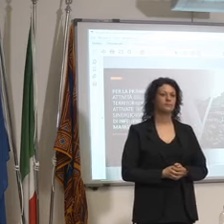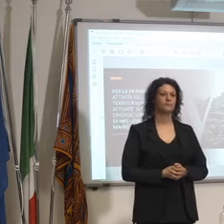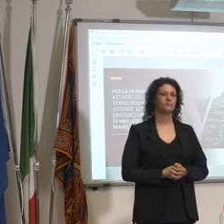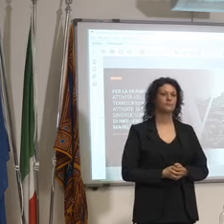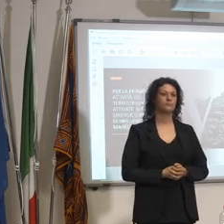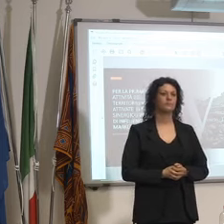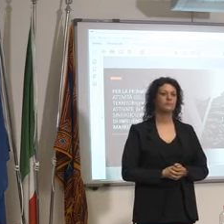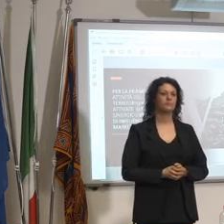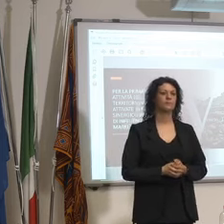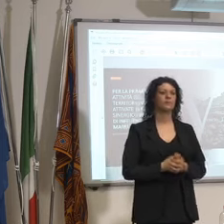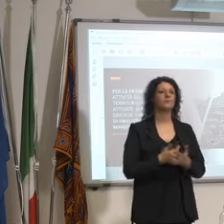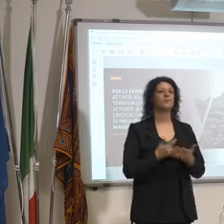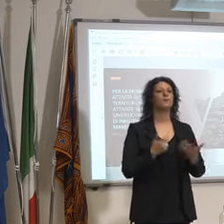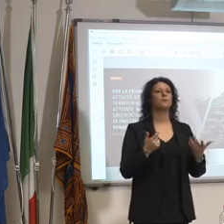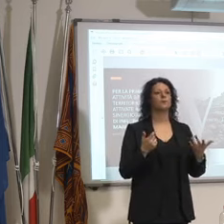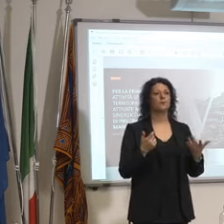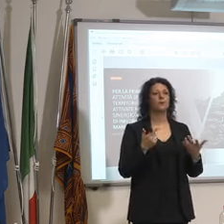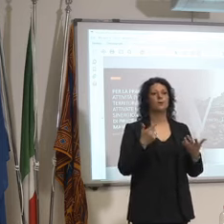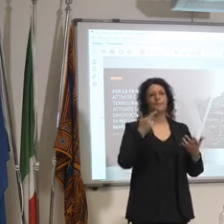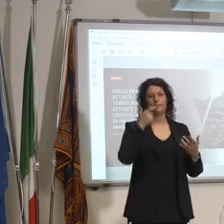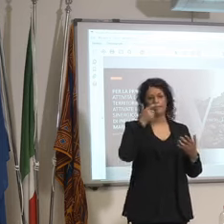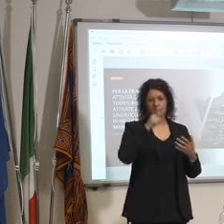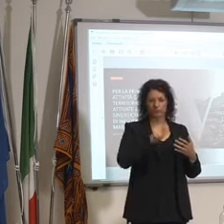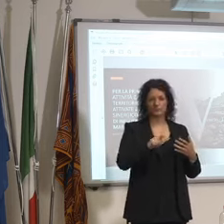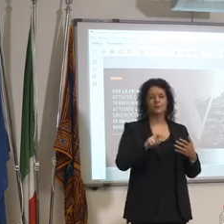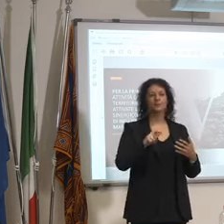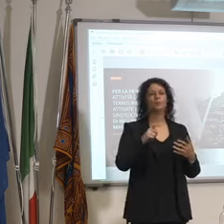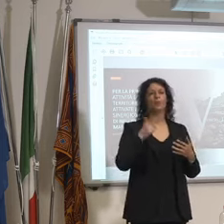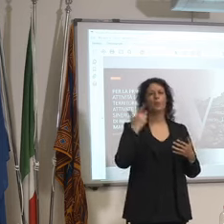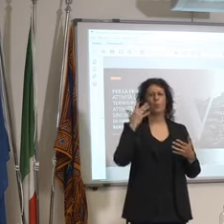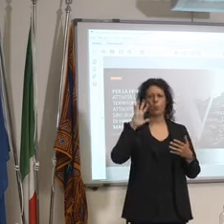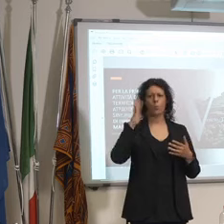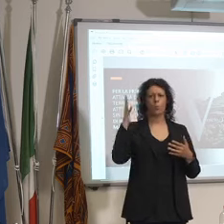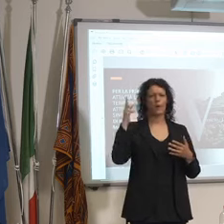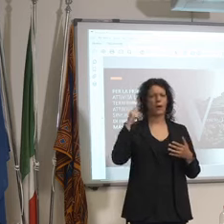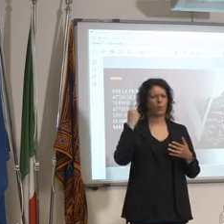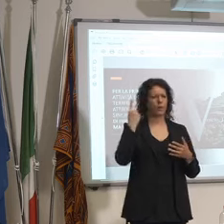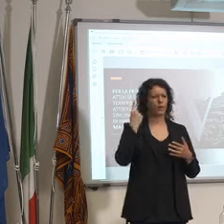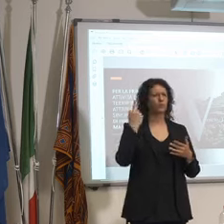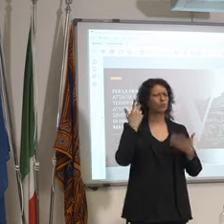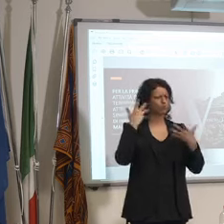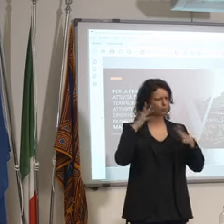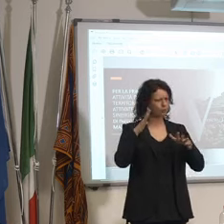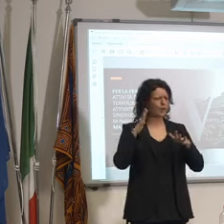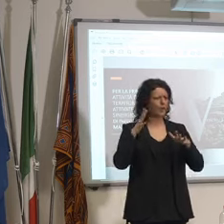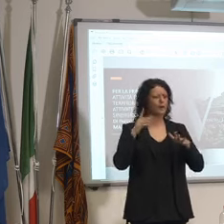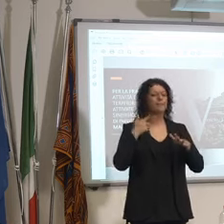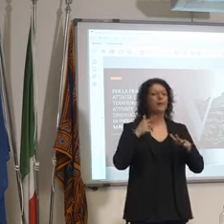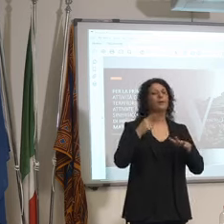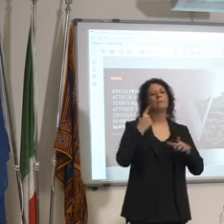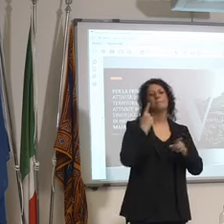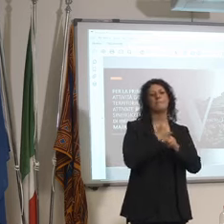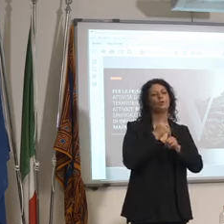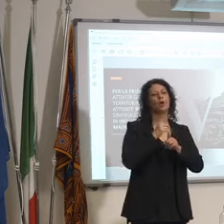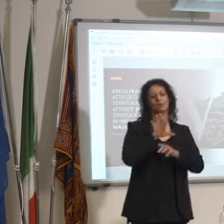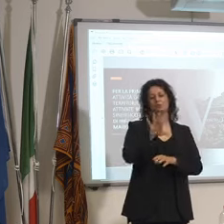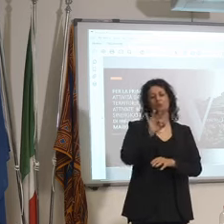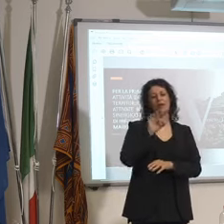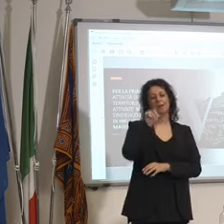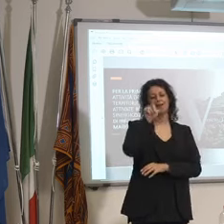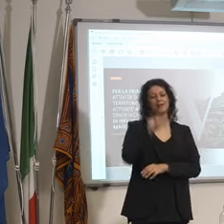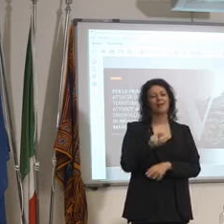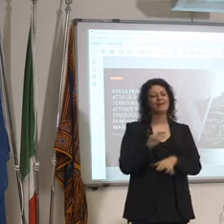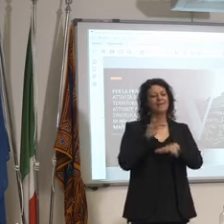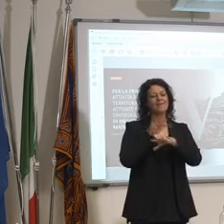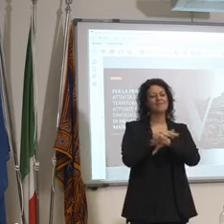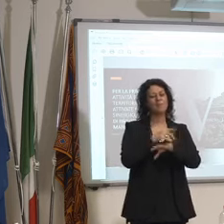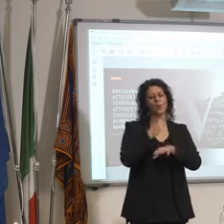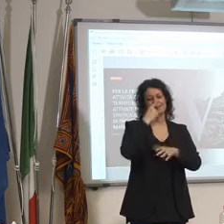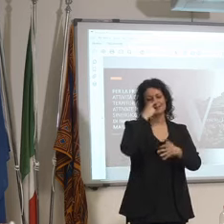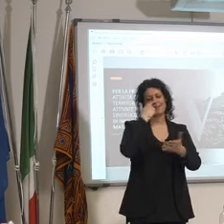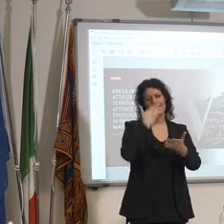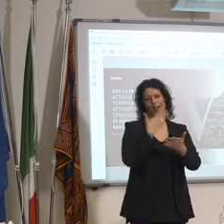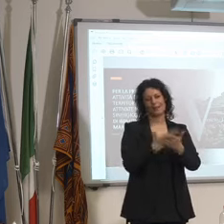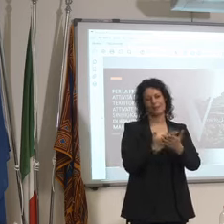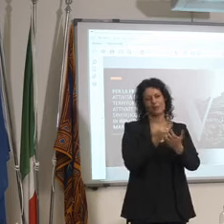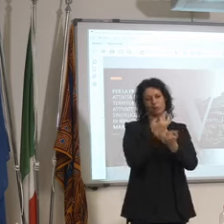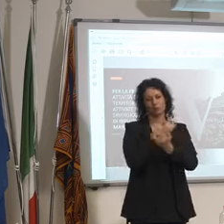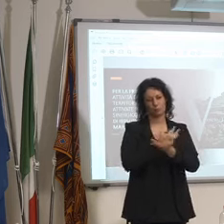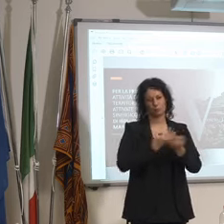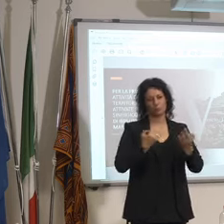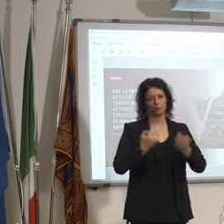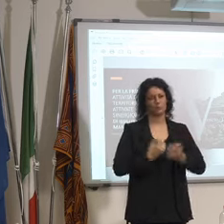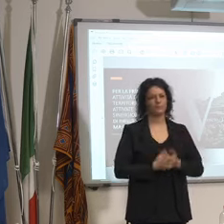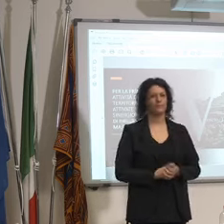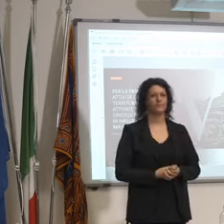le sta già facendo ma se non le fai con l'influencer giusto o se le fai fatte male rischia di essere un boomerang quindi vanno gestite come si deve